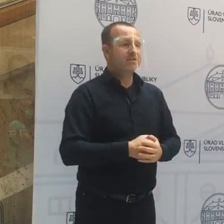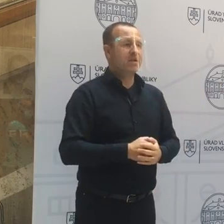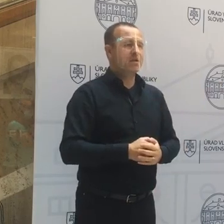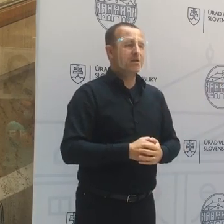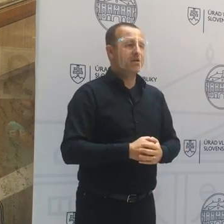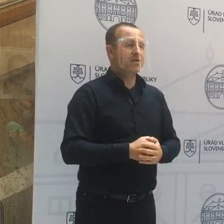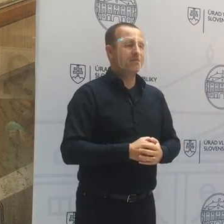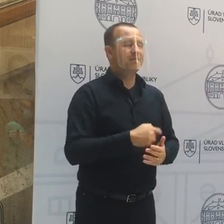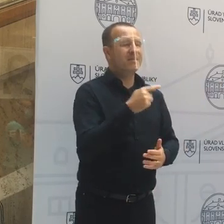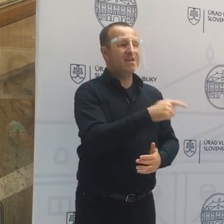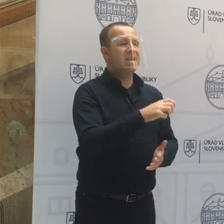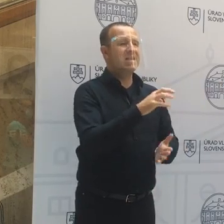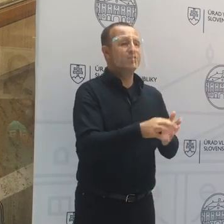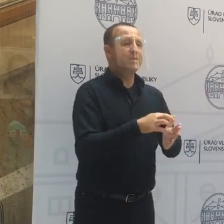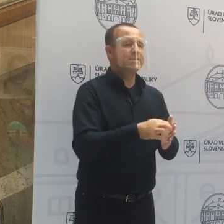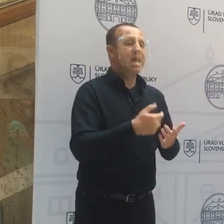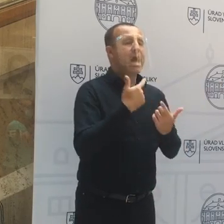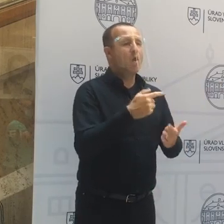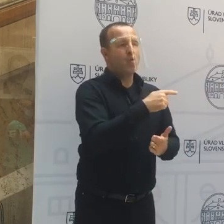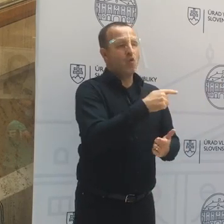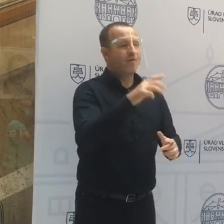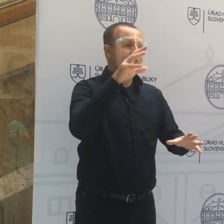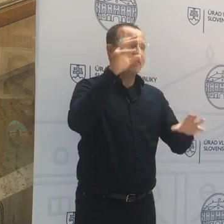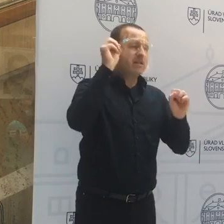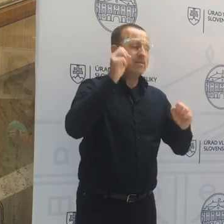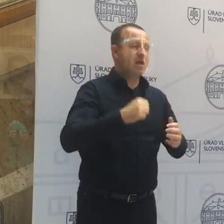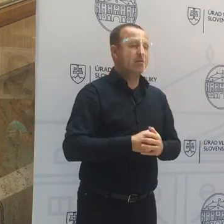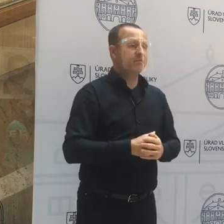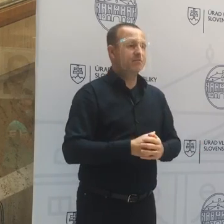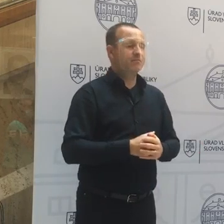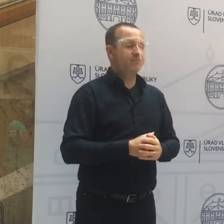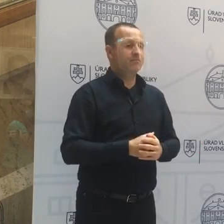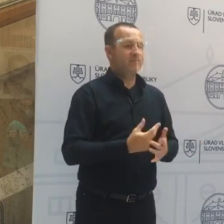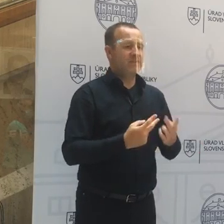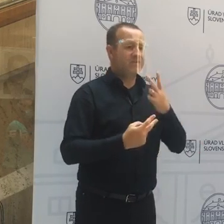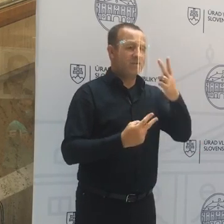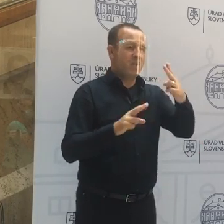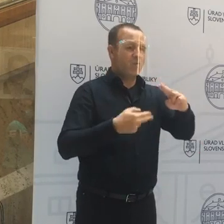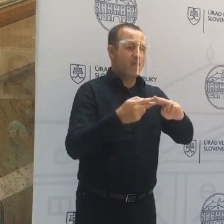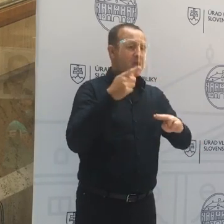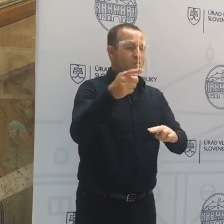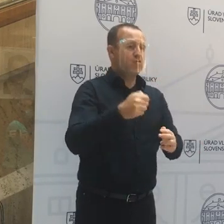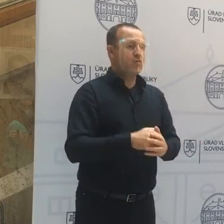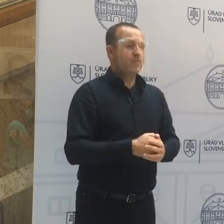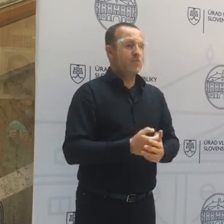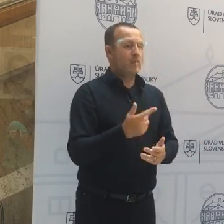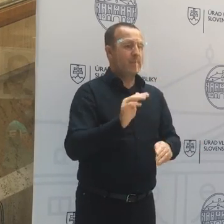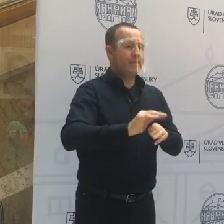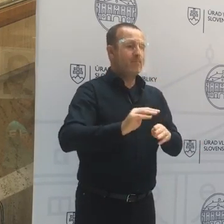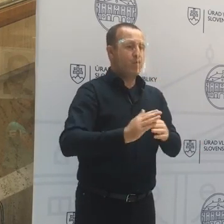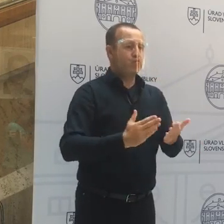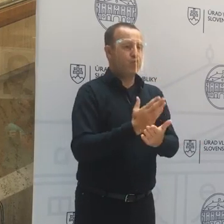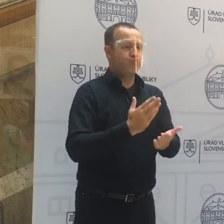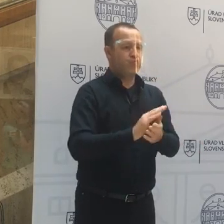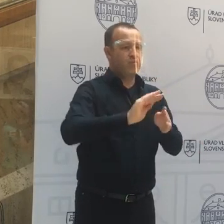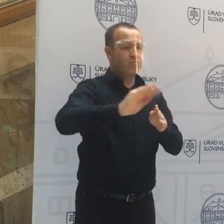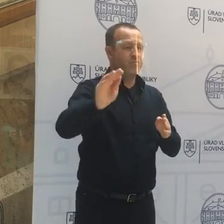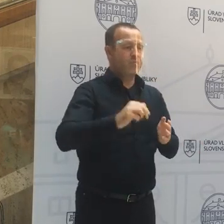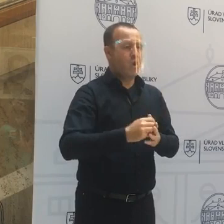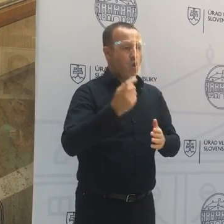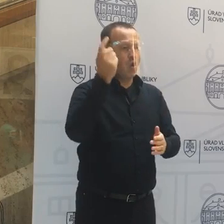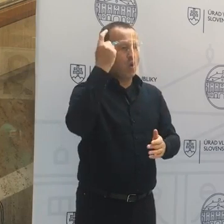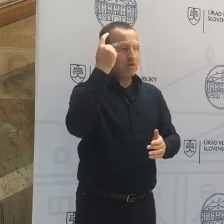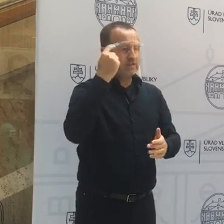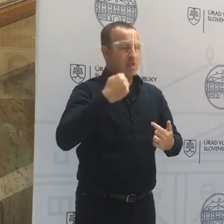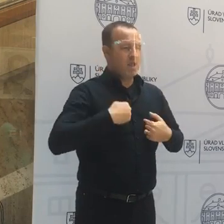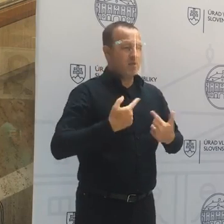komentovať tú situáciu momentálne, ako to vnímate celé? Tak vzhľadom na to, že je postavený mimo služby, tak považujem za logické, že